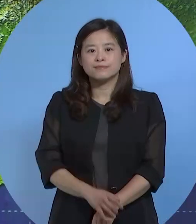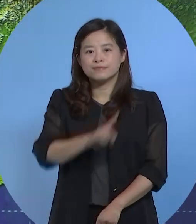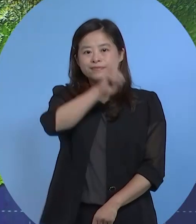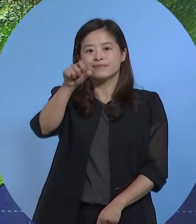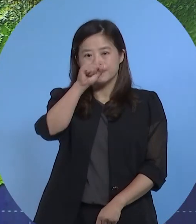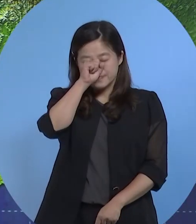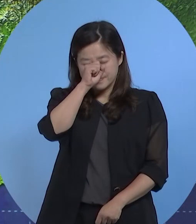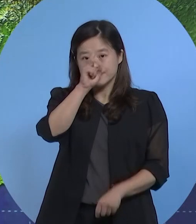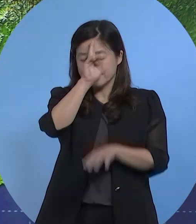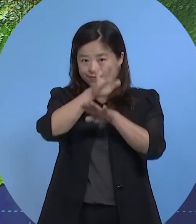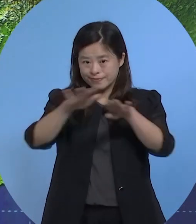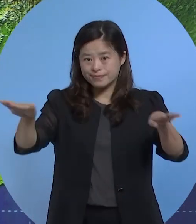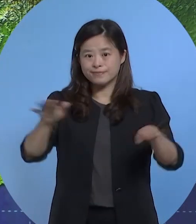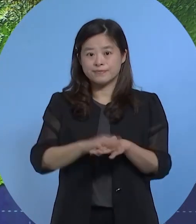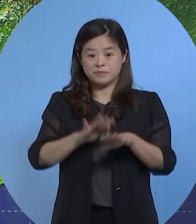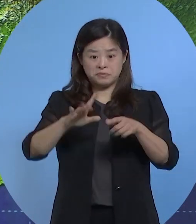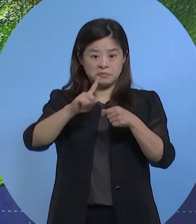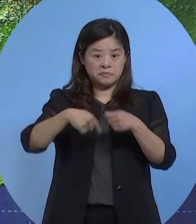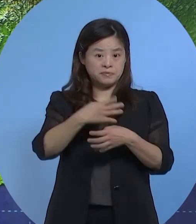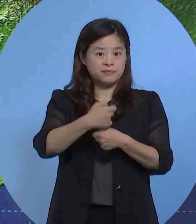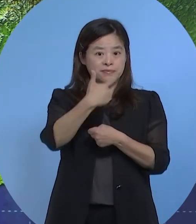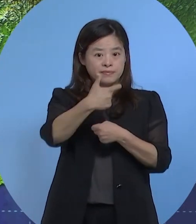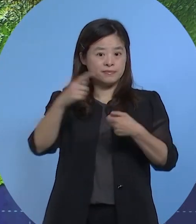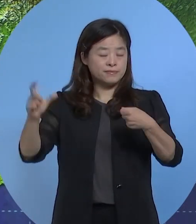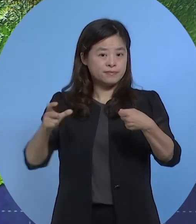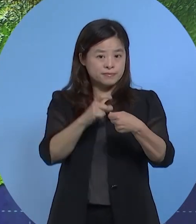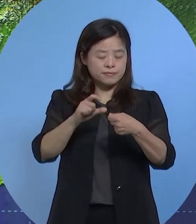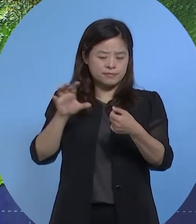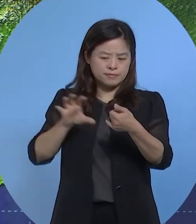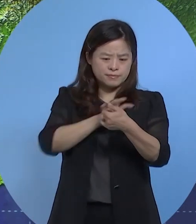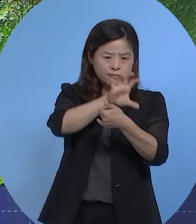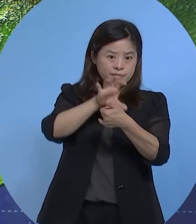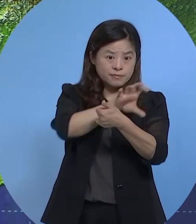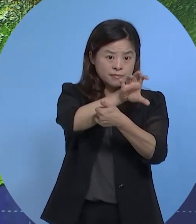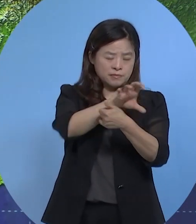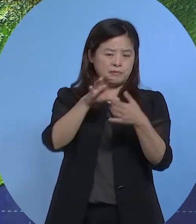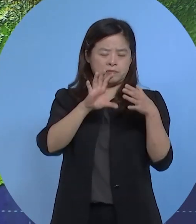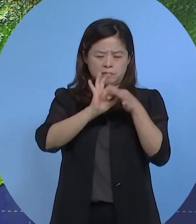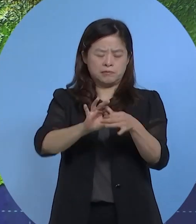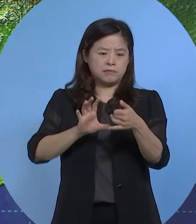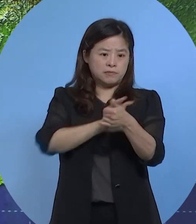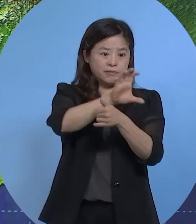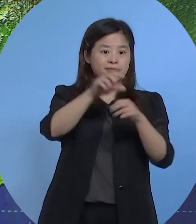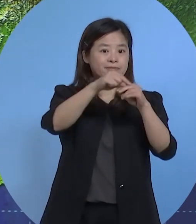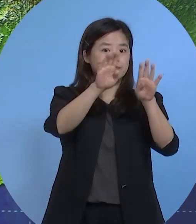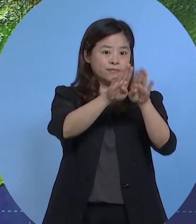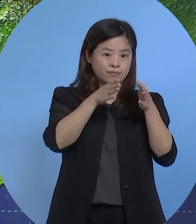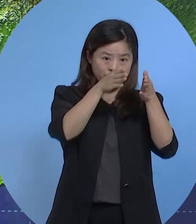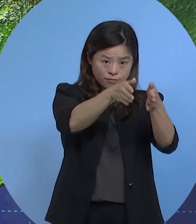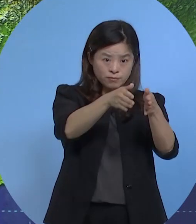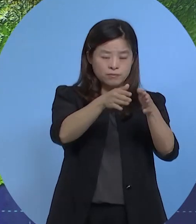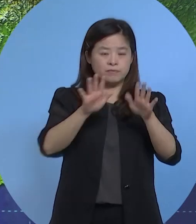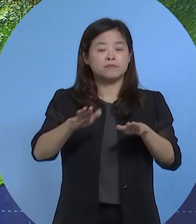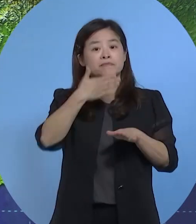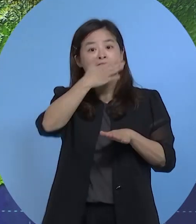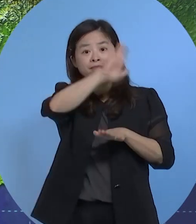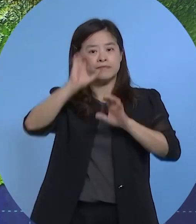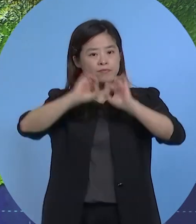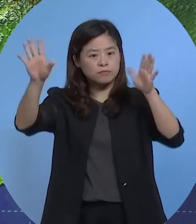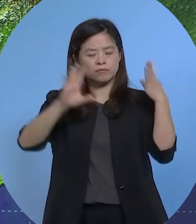大家好,大家好,午安今年第六号台风米克拉的暴风圈持续笼罩在金门地区因此气象局持续发